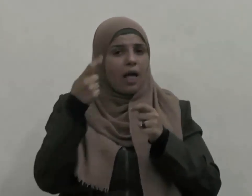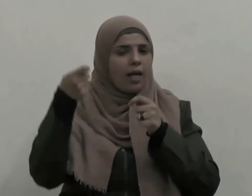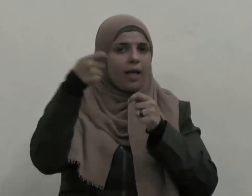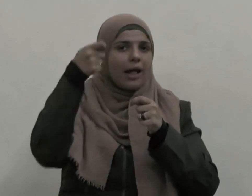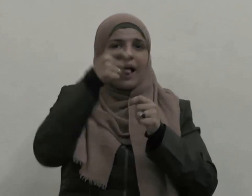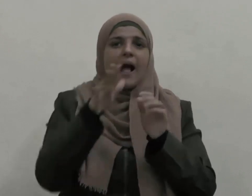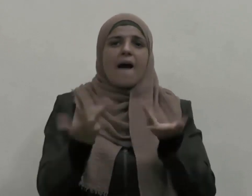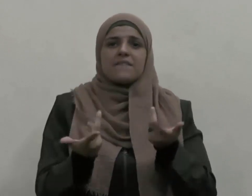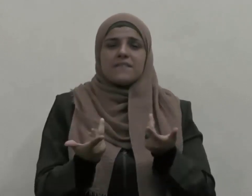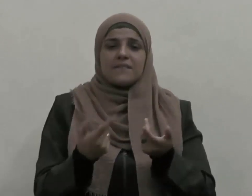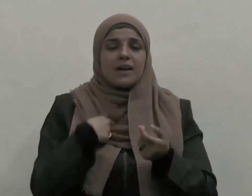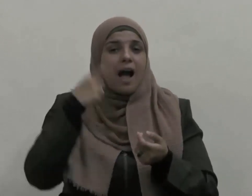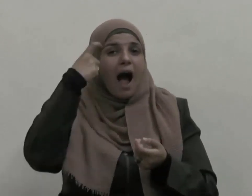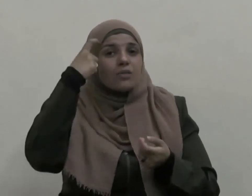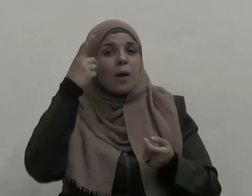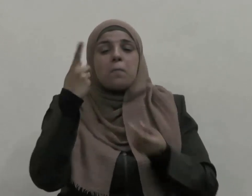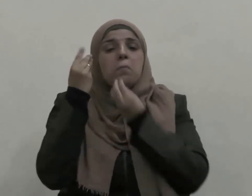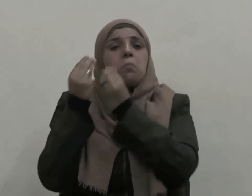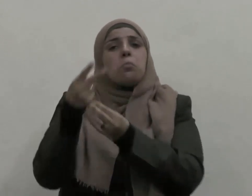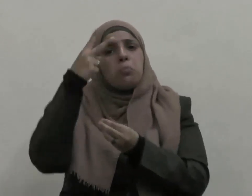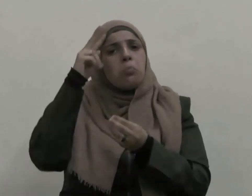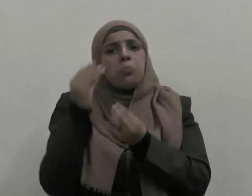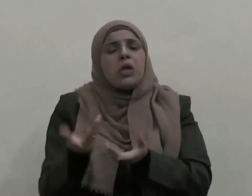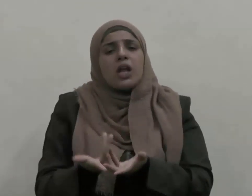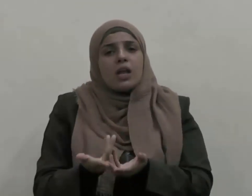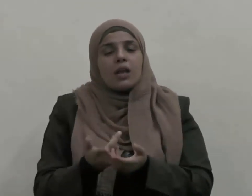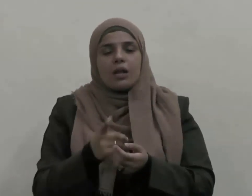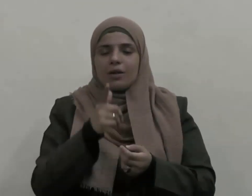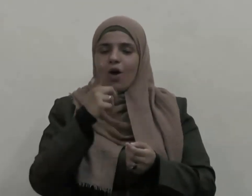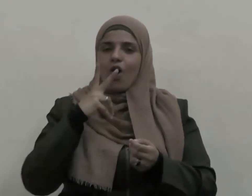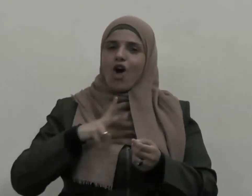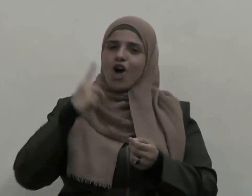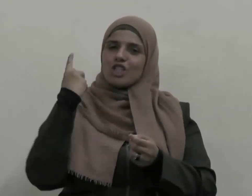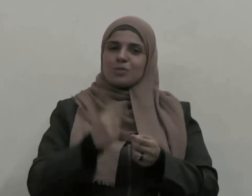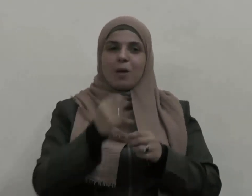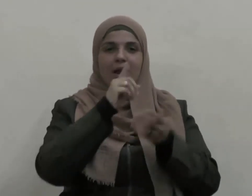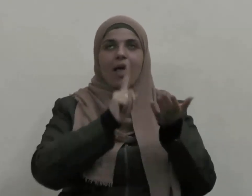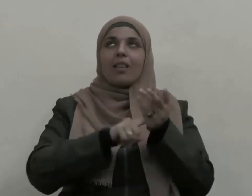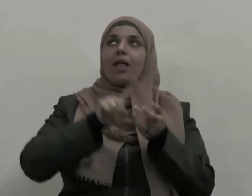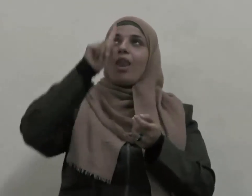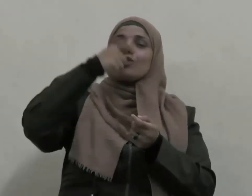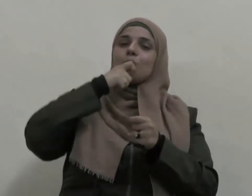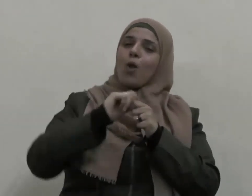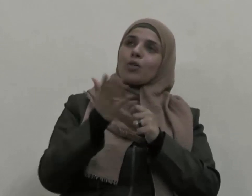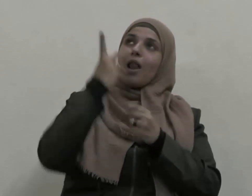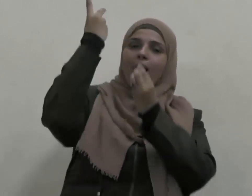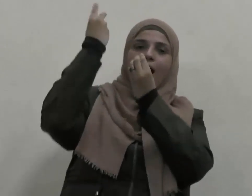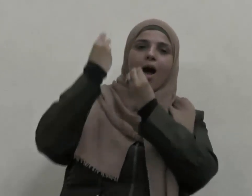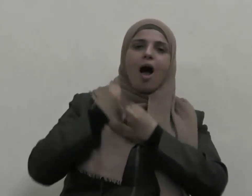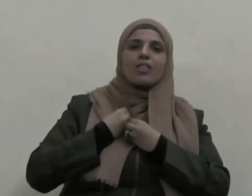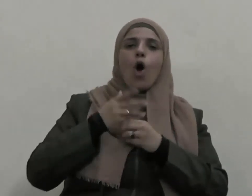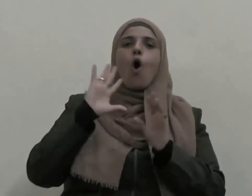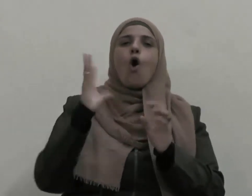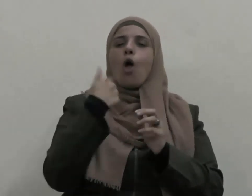الذي أعطاك فقال إن الله أعطاني بكل درهم عشرة أعندكم